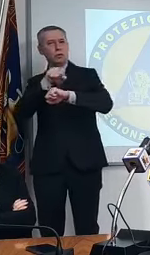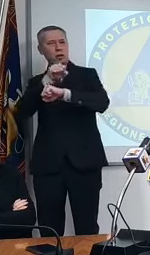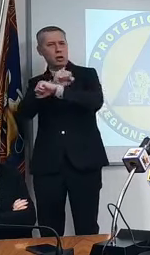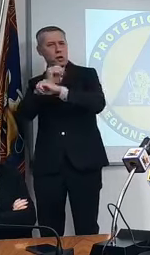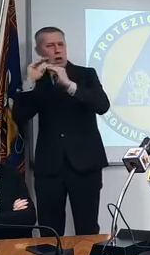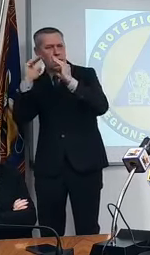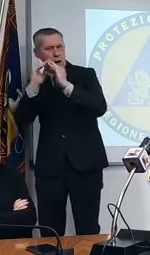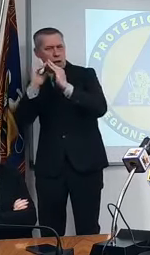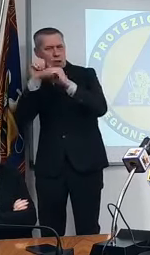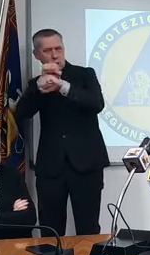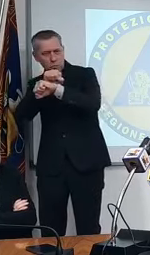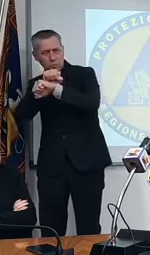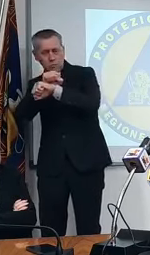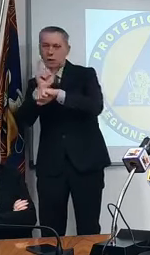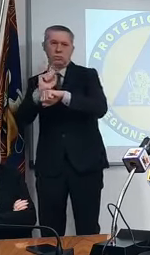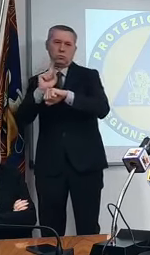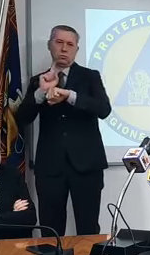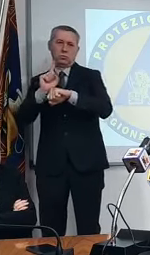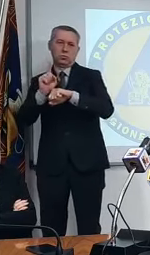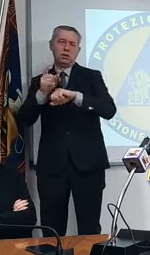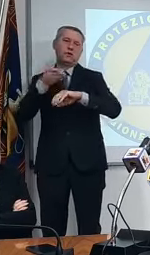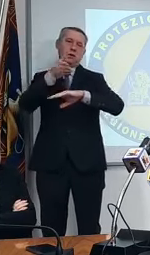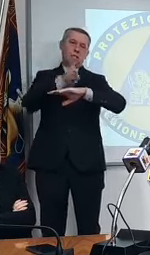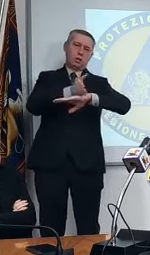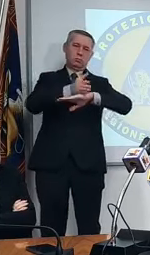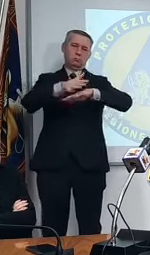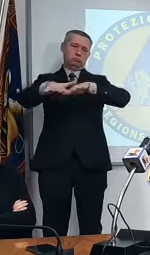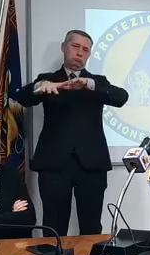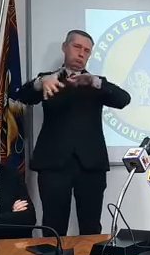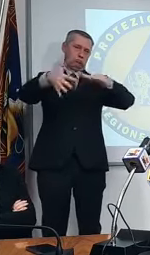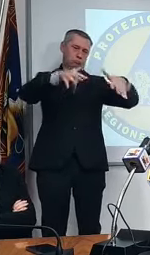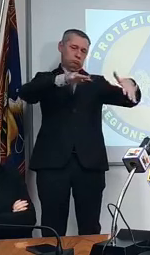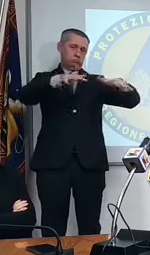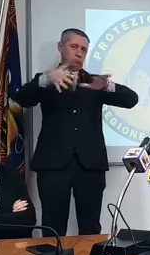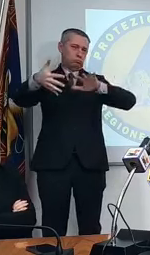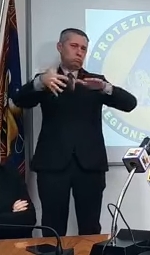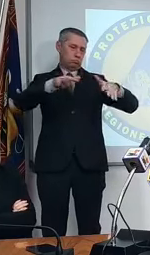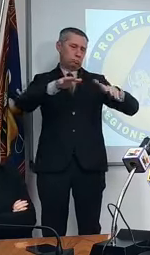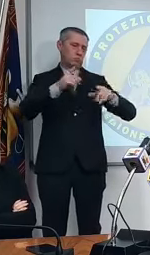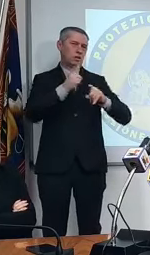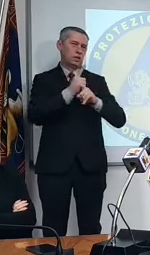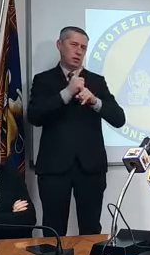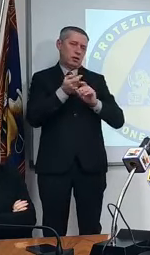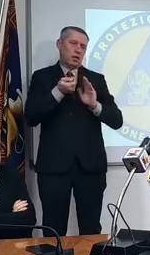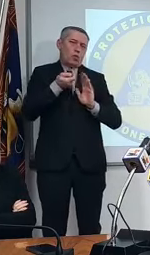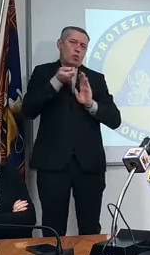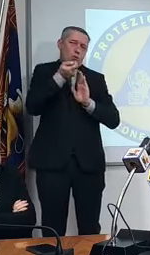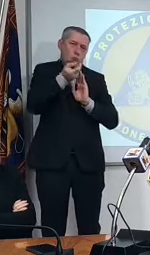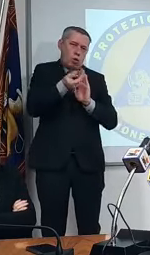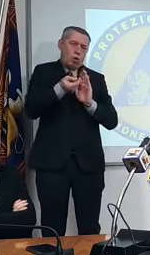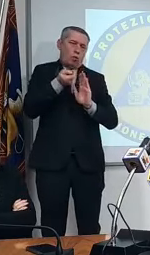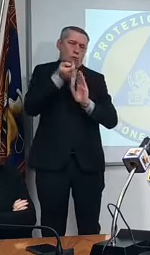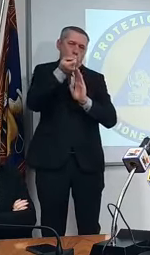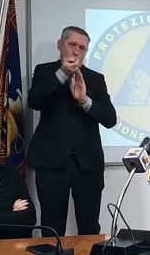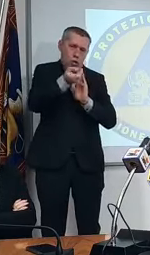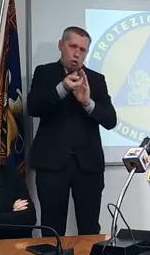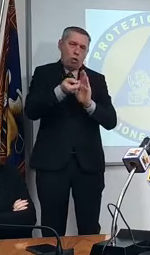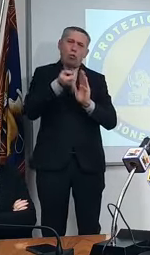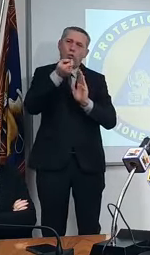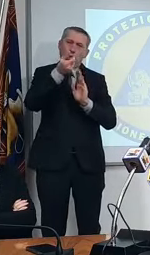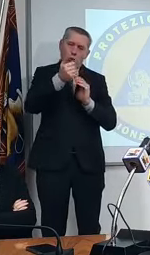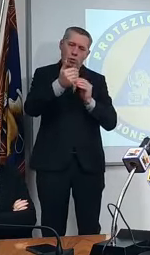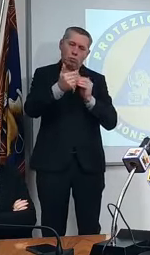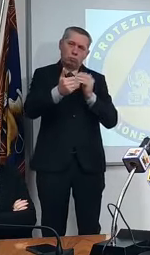tutti penso che comunque ci voglia una gradualità ecco iniziare con una gradualità sì sì